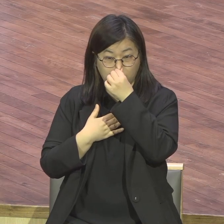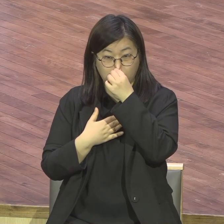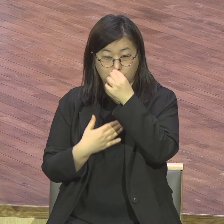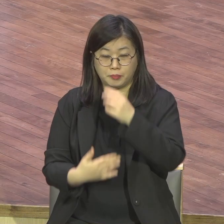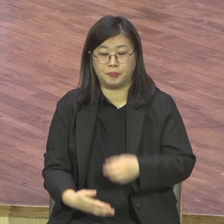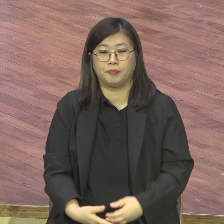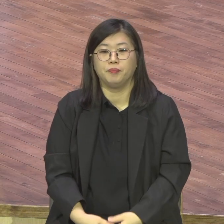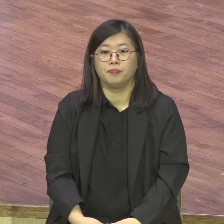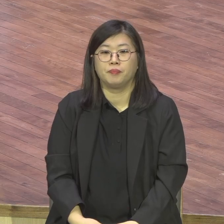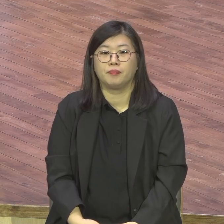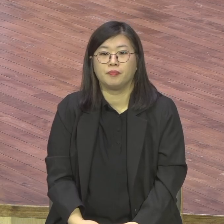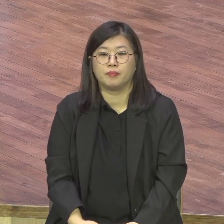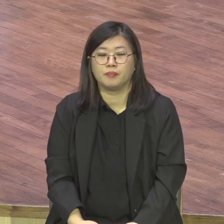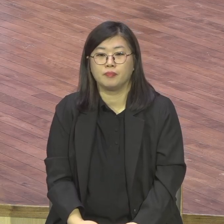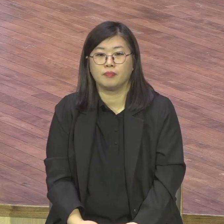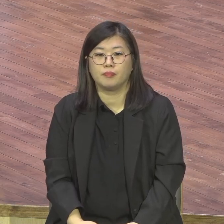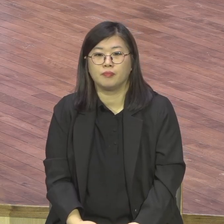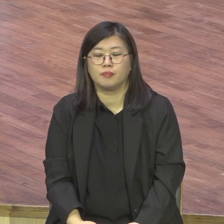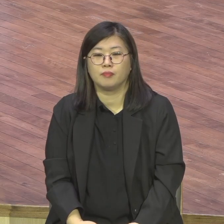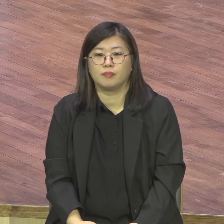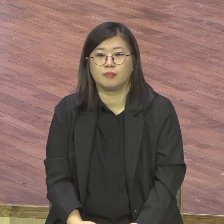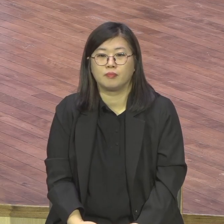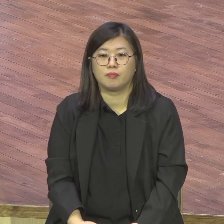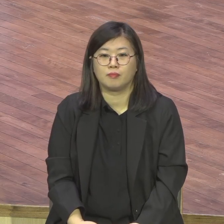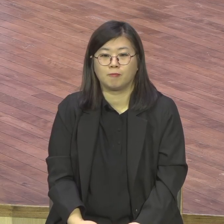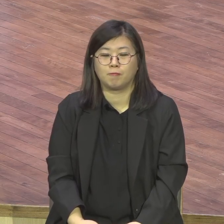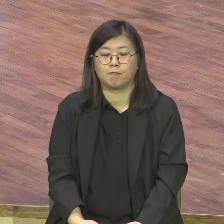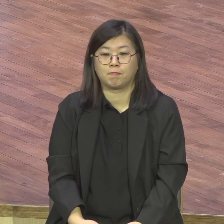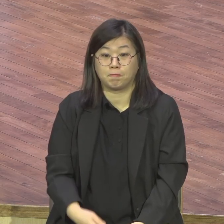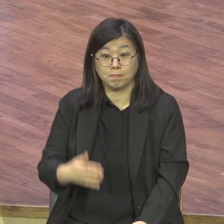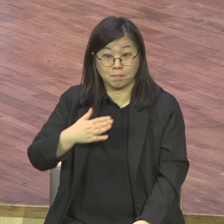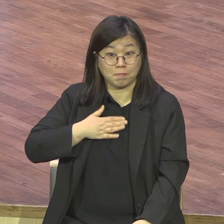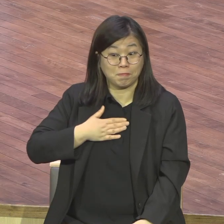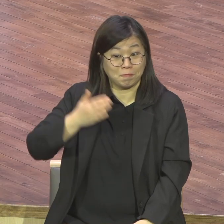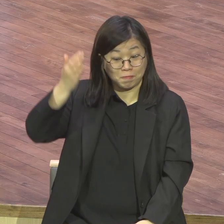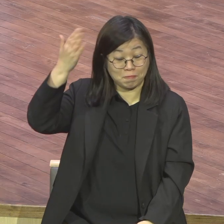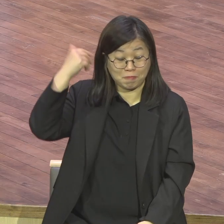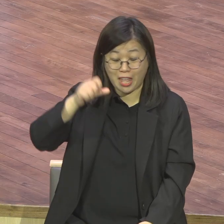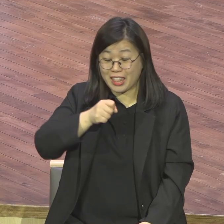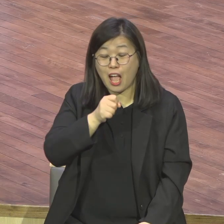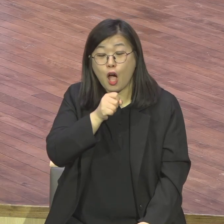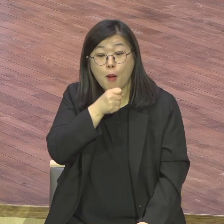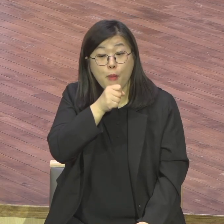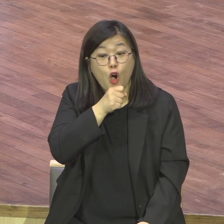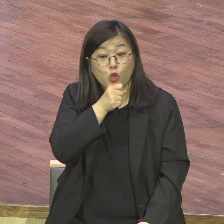무역상 할 때 그 명동이 명동이 뭐 됩니까 그 당시는